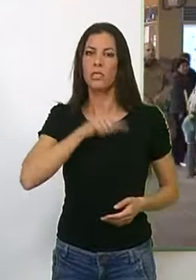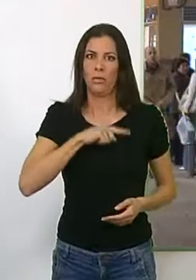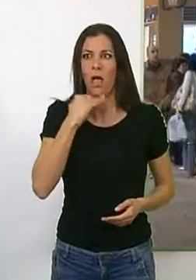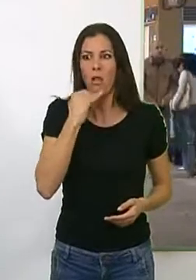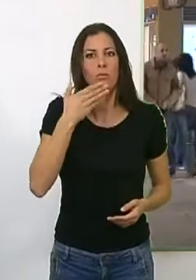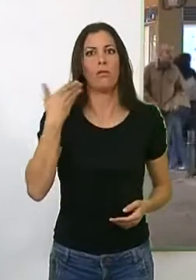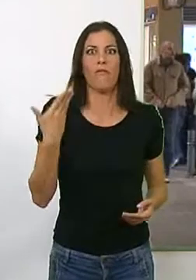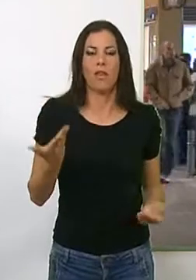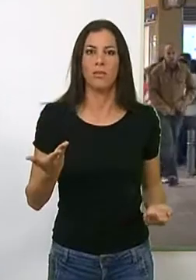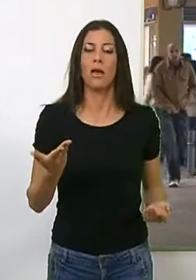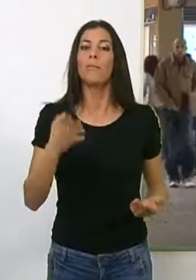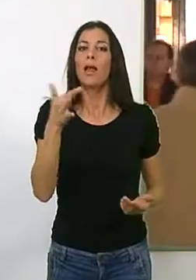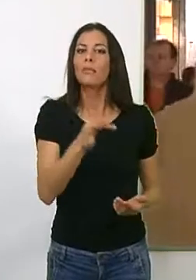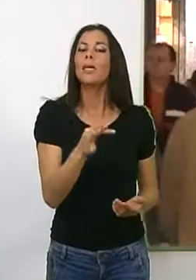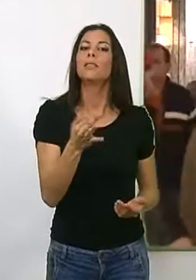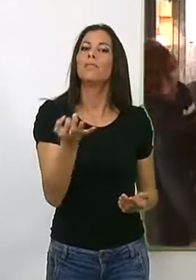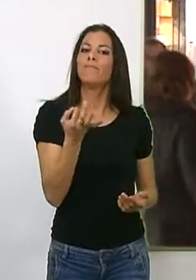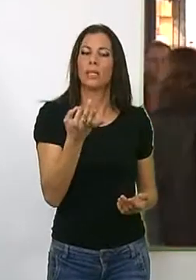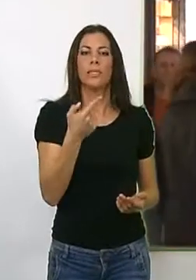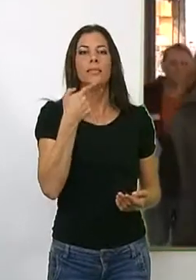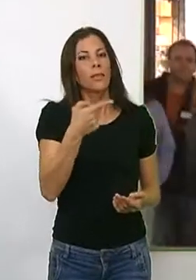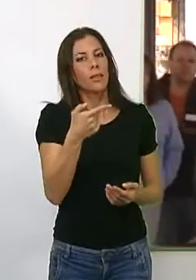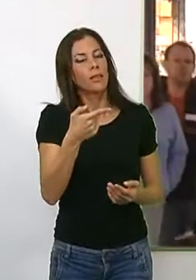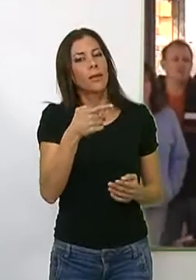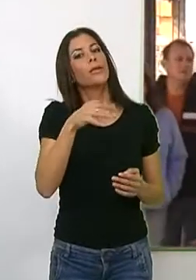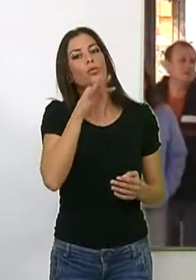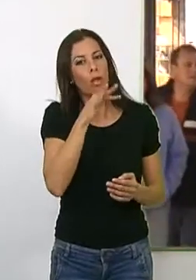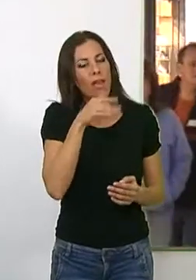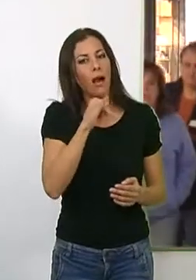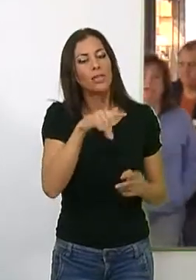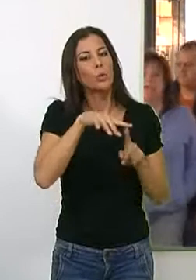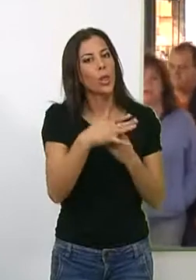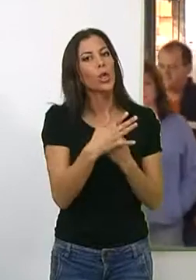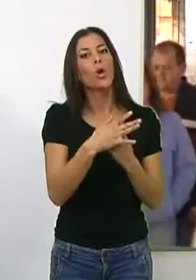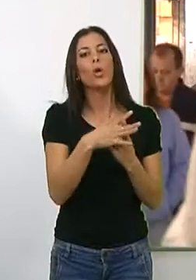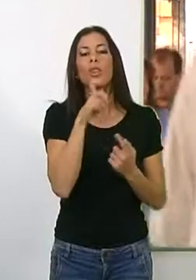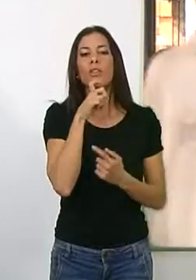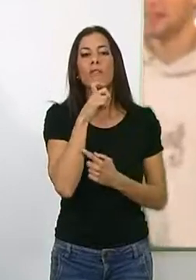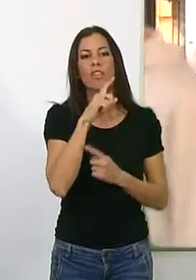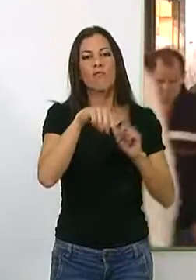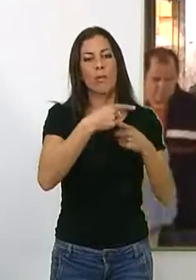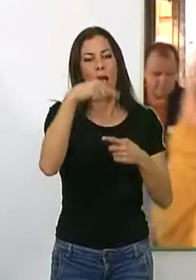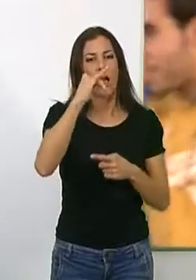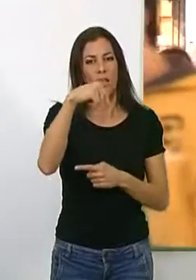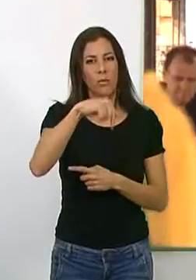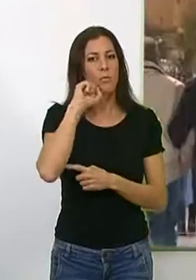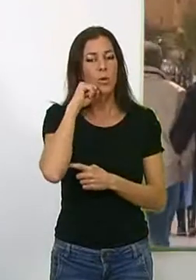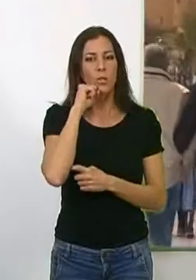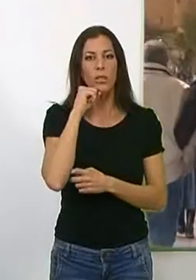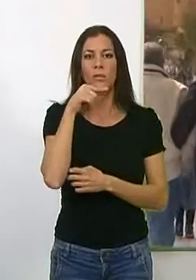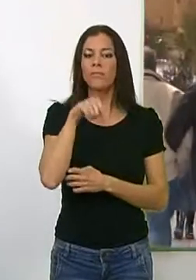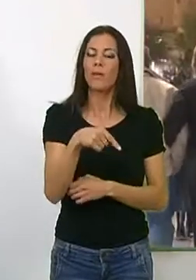muestra satisfecha por los datos, pero al mismo tiempo cauta por la situación que aún vive mucha familia en Motril.